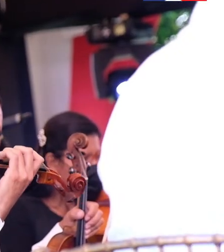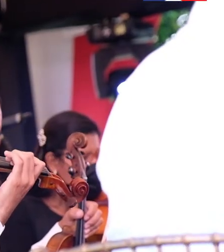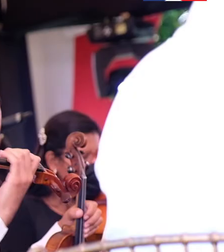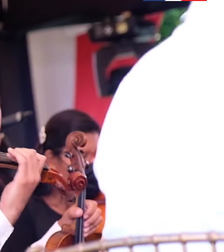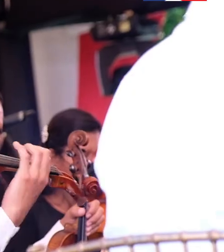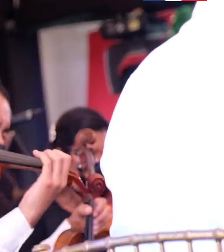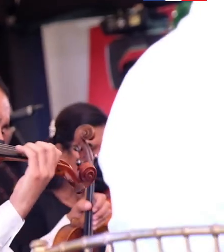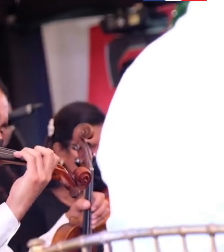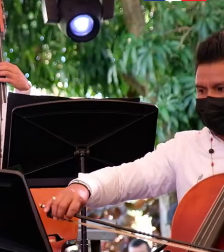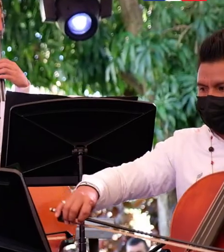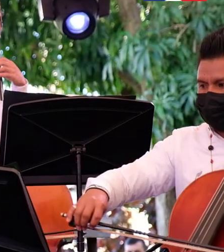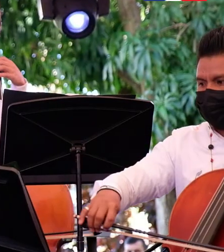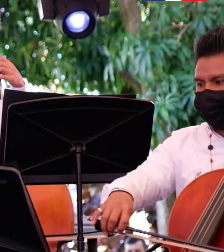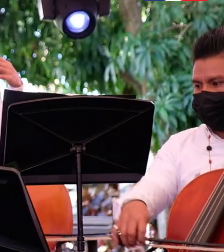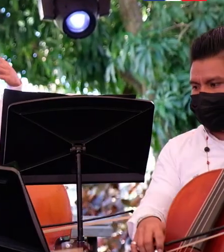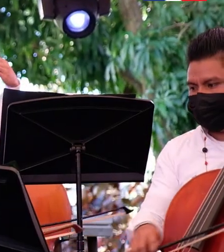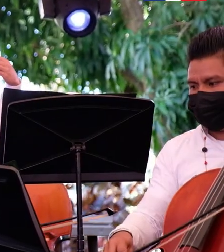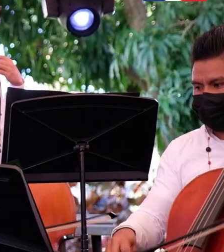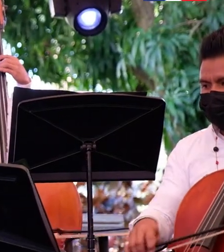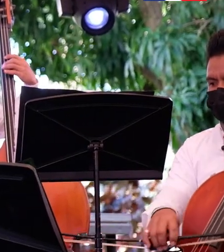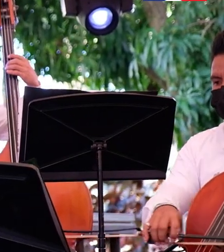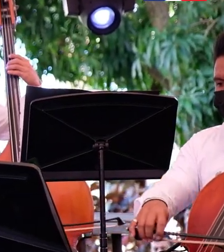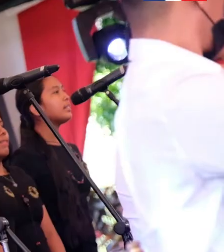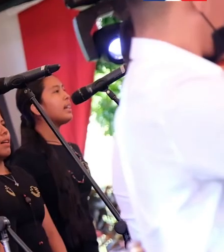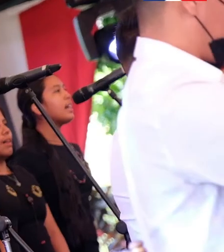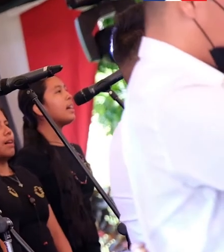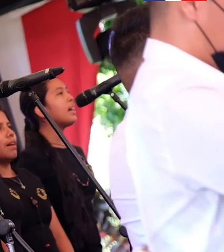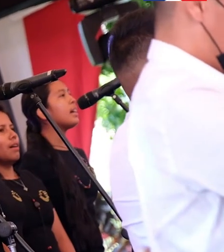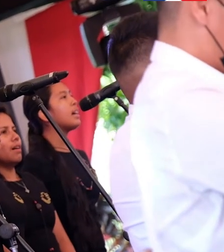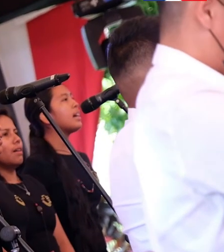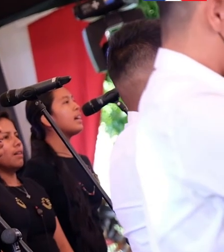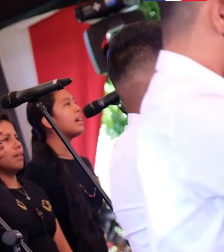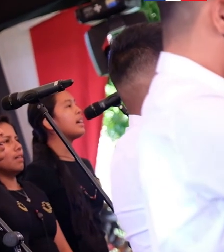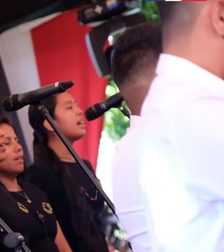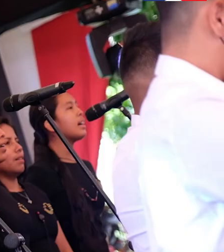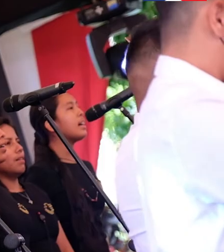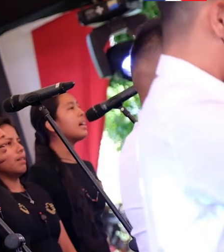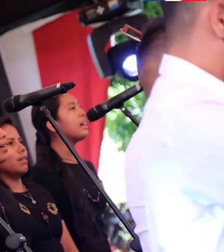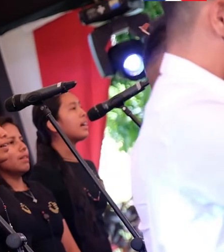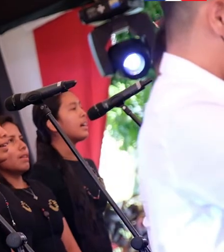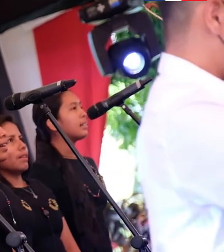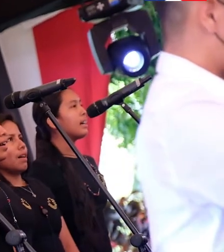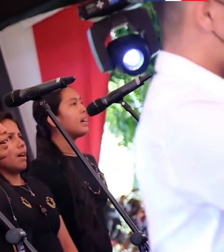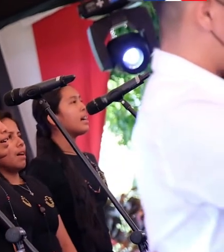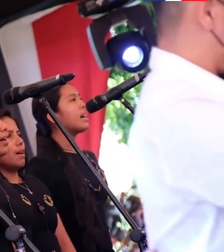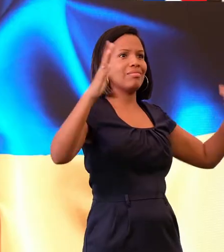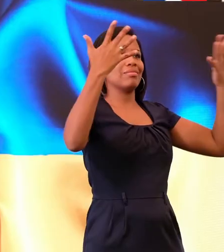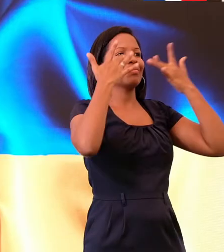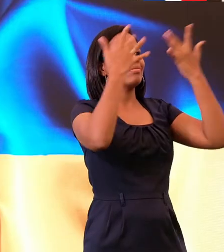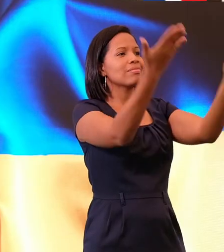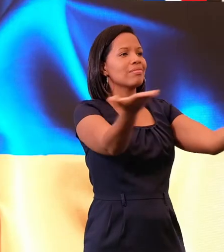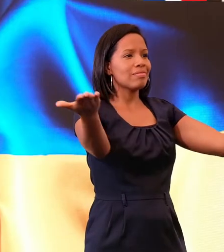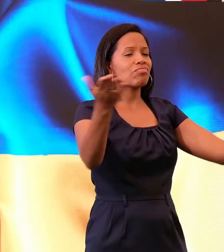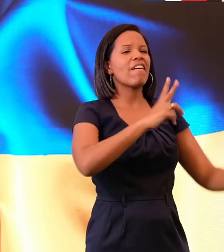es decir, hasta que se pueda contemplar una solución política por la vía de la negociación. Venezuela